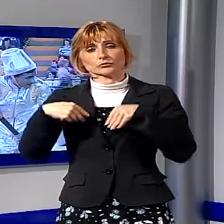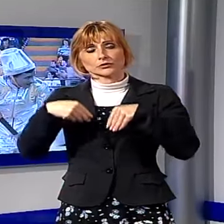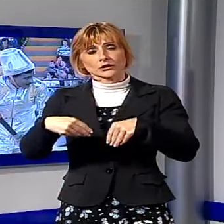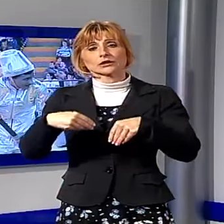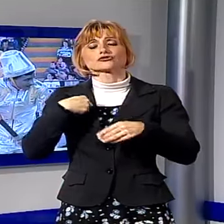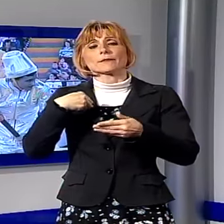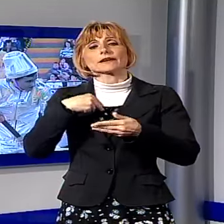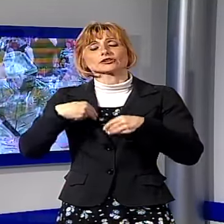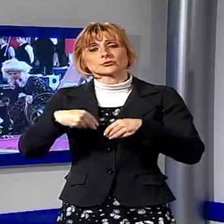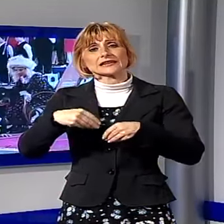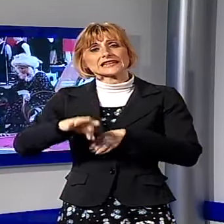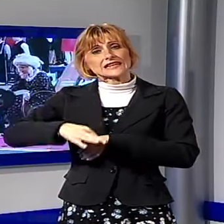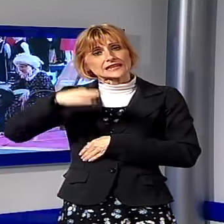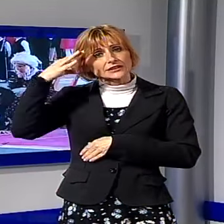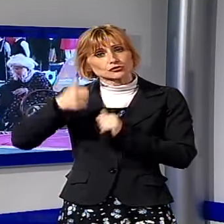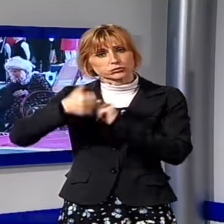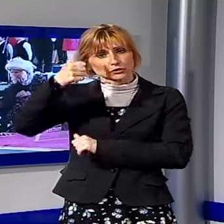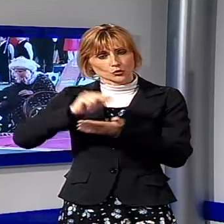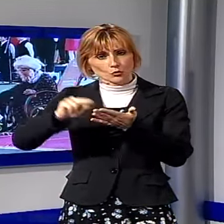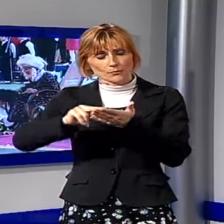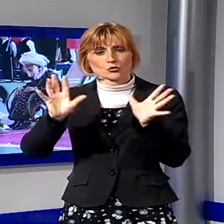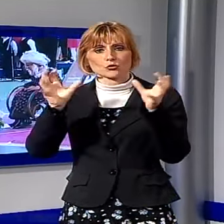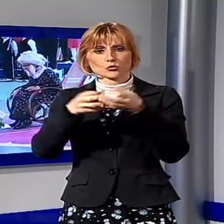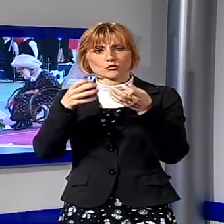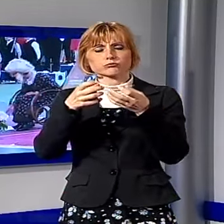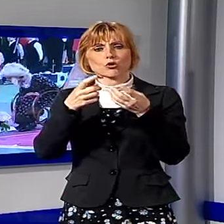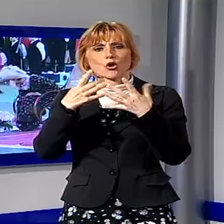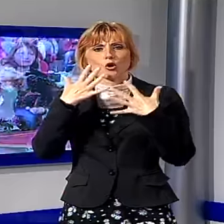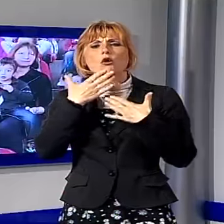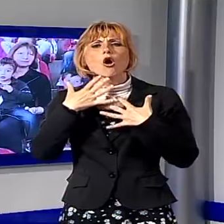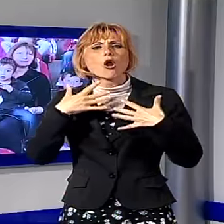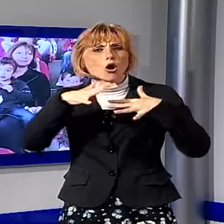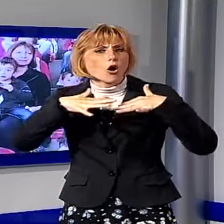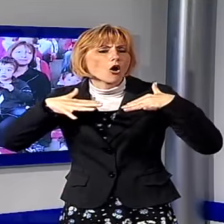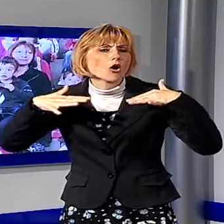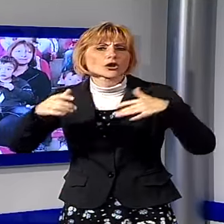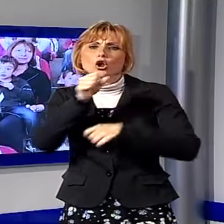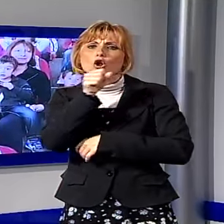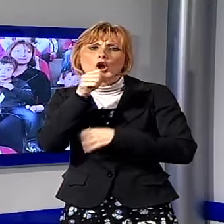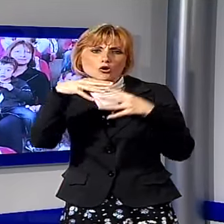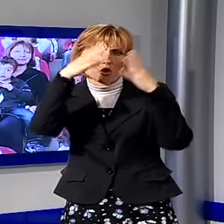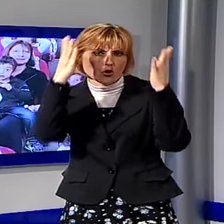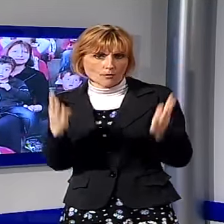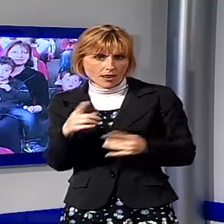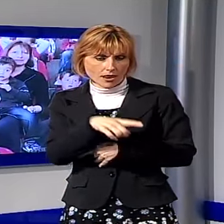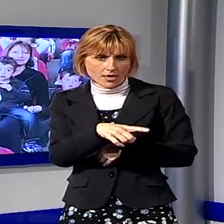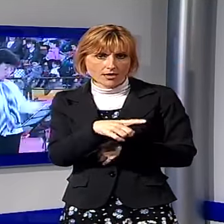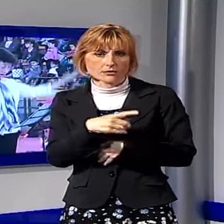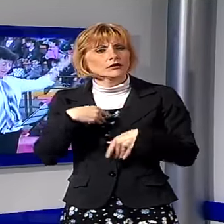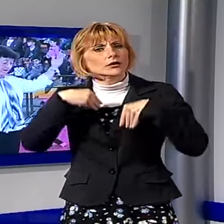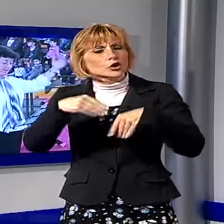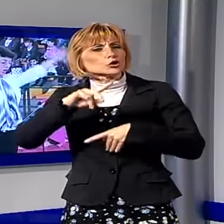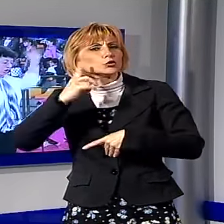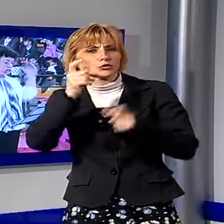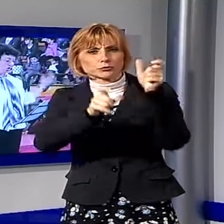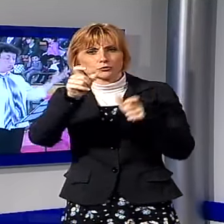Primary School. Oltre al gruppo coreografico e di recitazione del coro arcobaleno che ha rappresentato tutti i personaggi principali